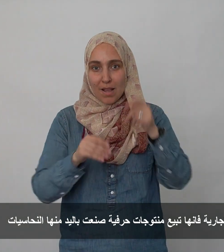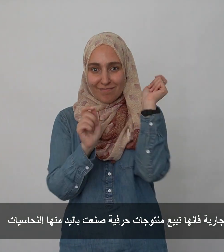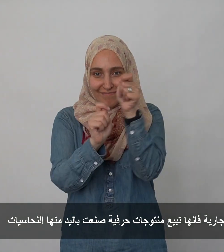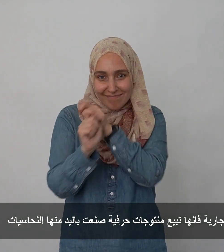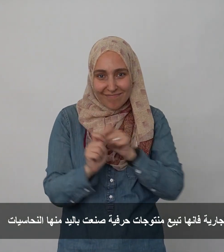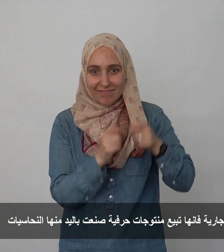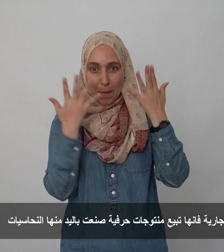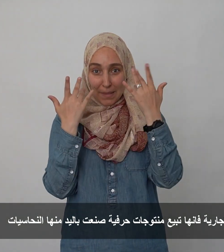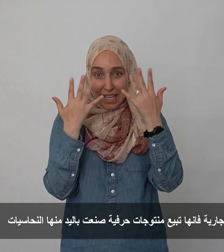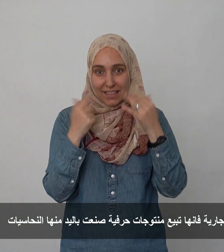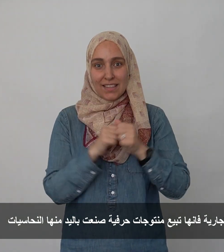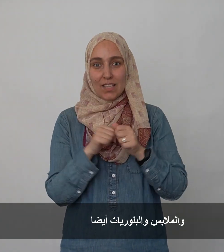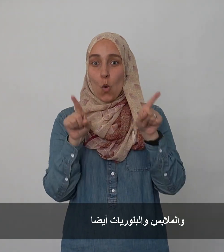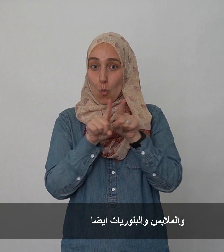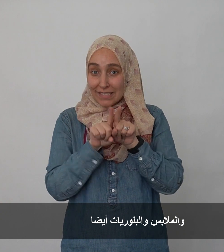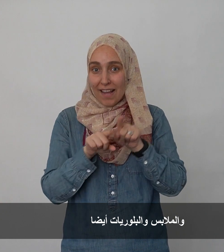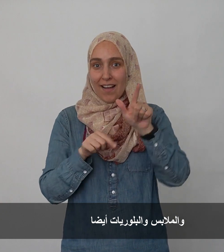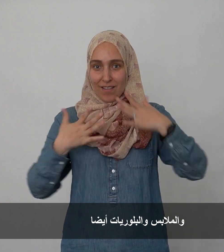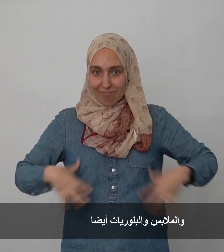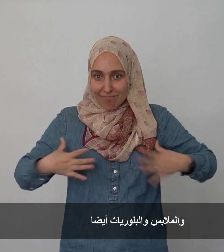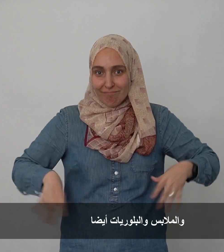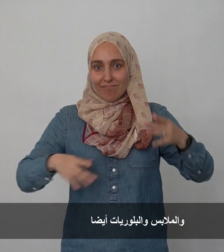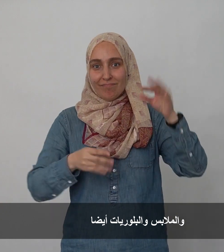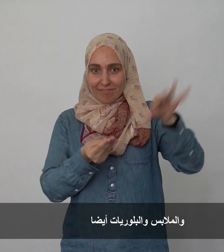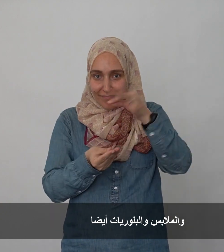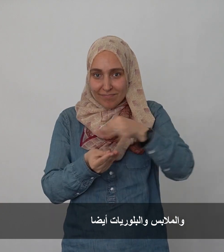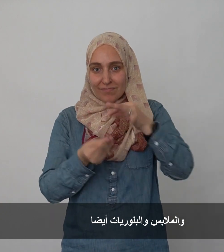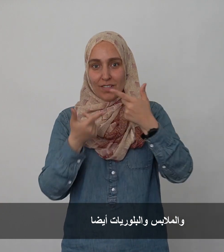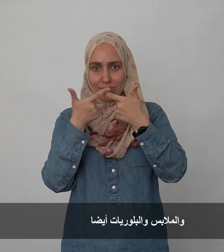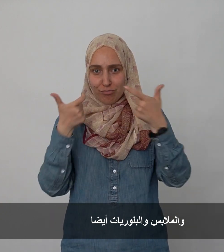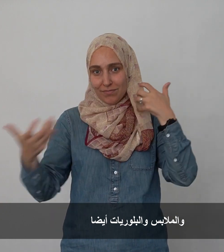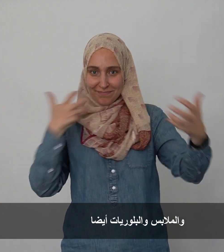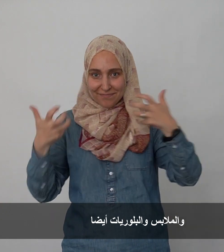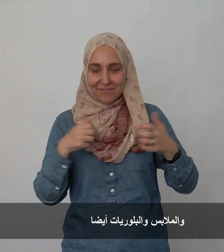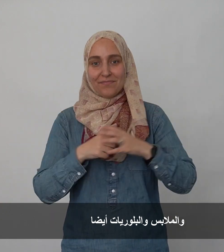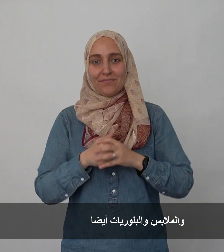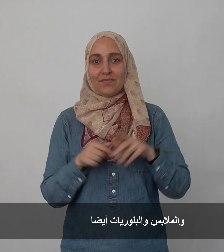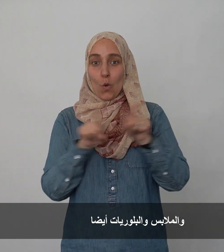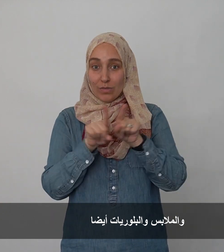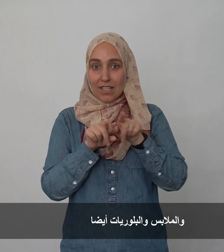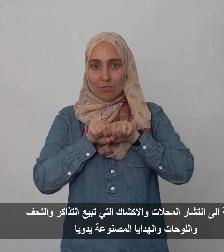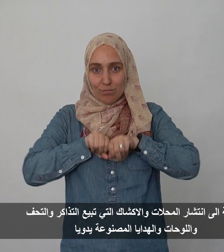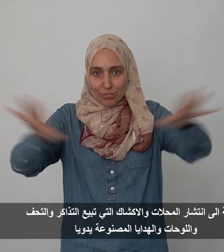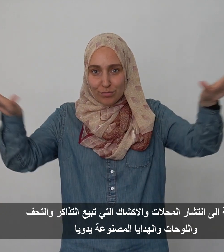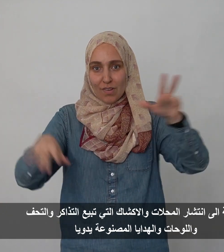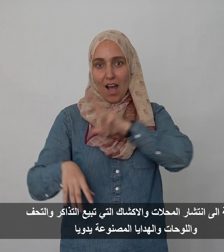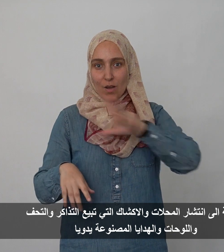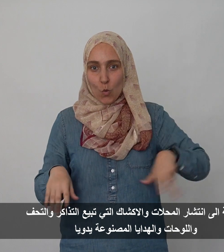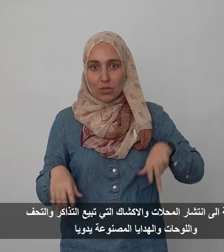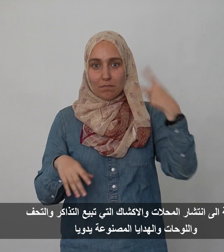تبيع منتوجات حرفية صنعة بليد منها النحاسيات والملابس والبلوريات أيضا وإضافة إلى انتشار المحلات